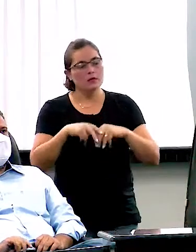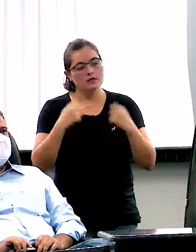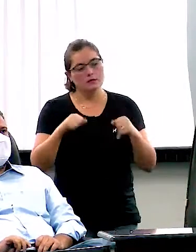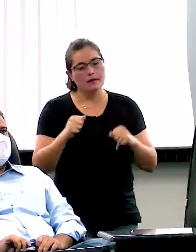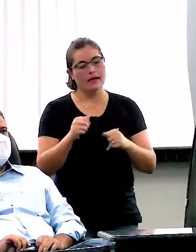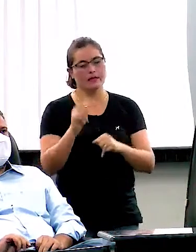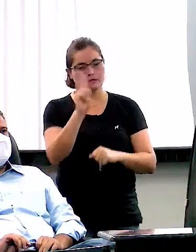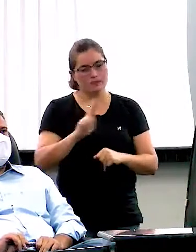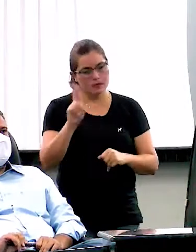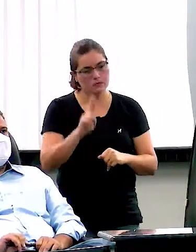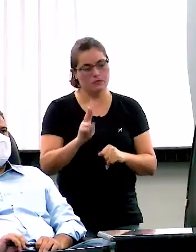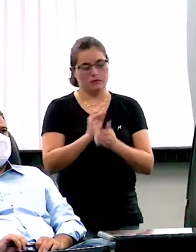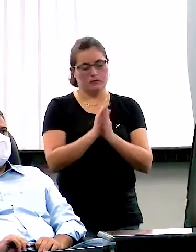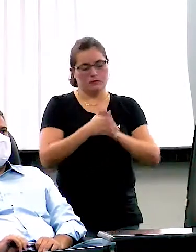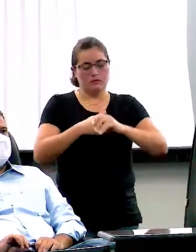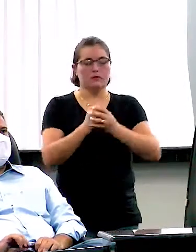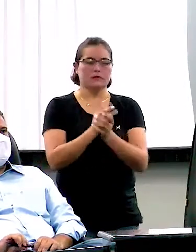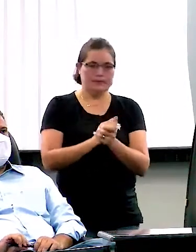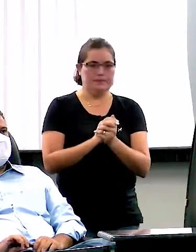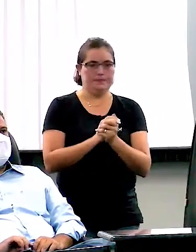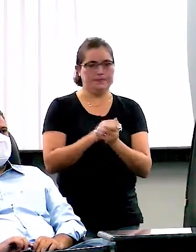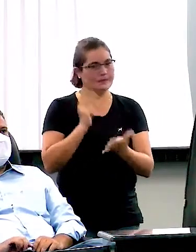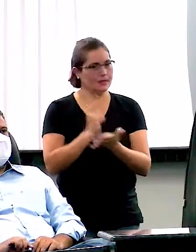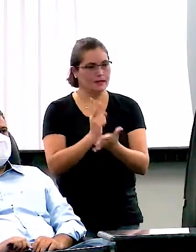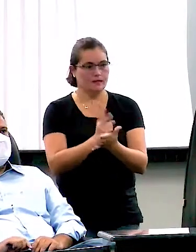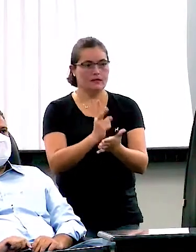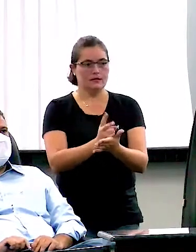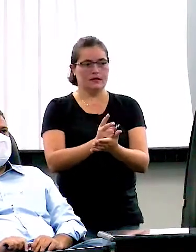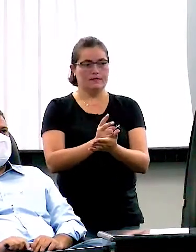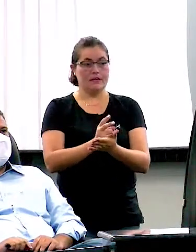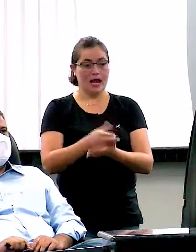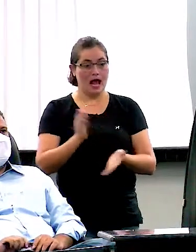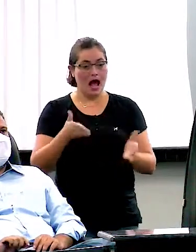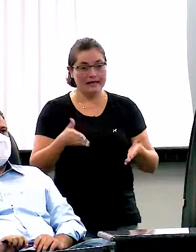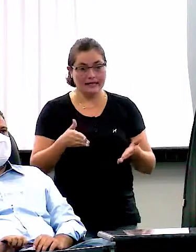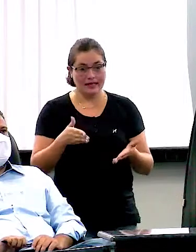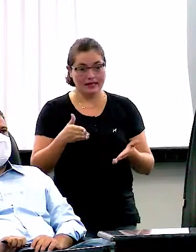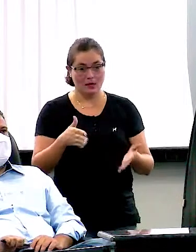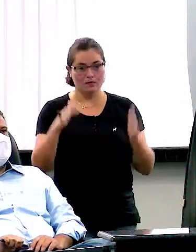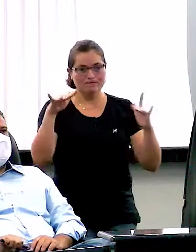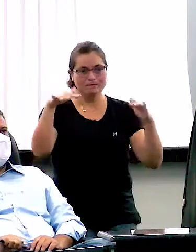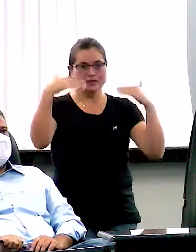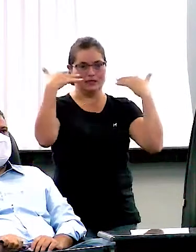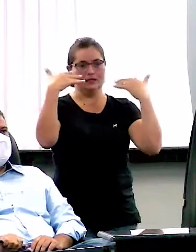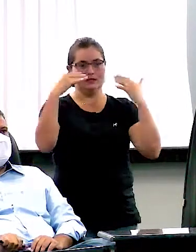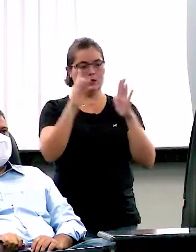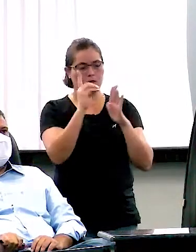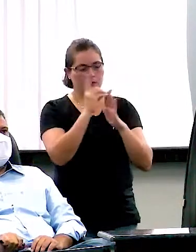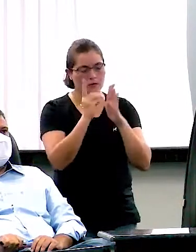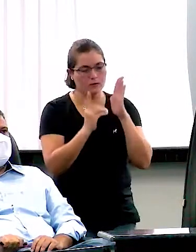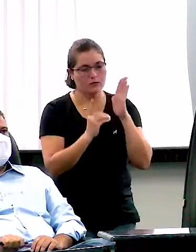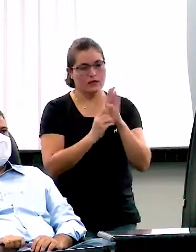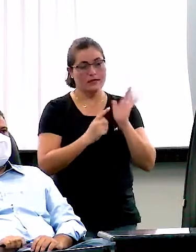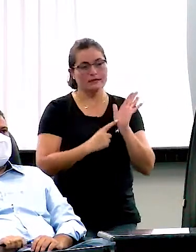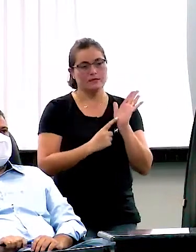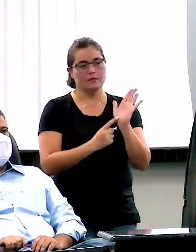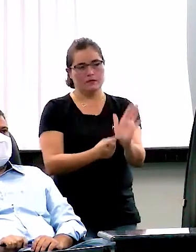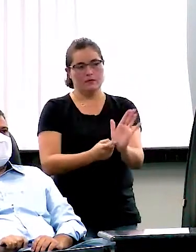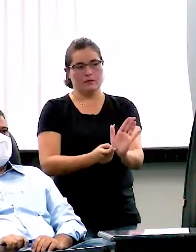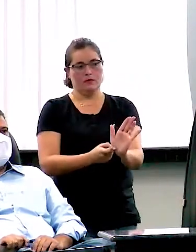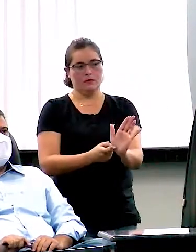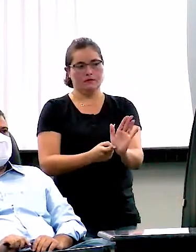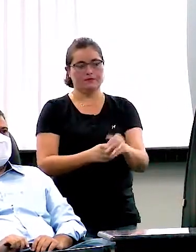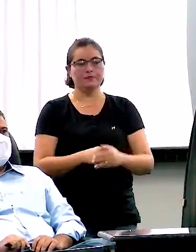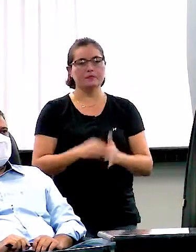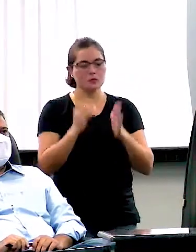álcool. É a hora agora de a gente ficar muito atento. O decreto está aí. Ele